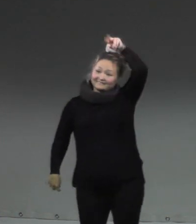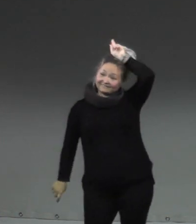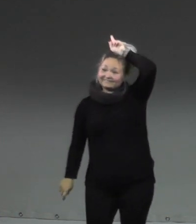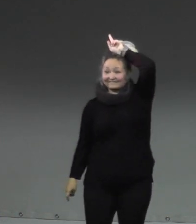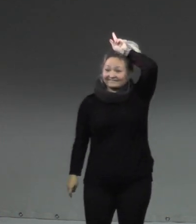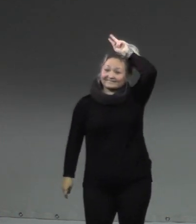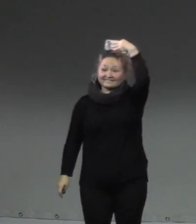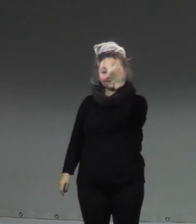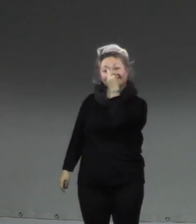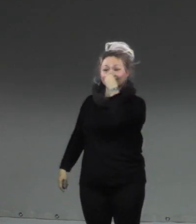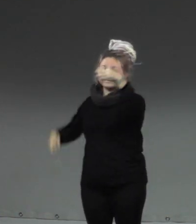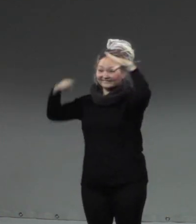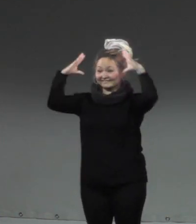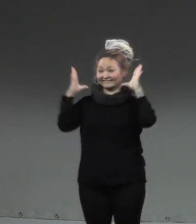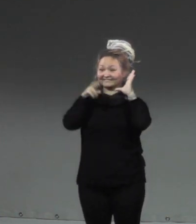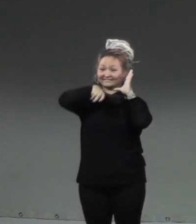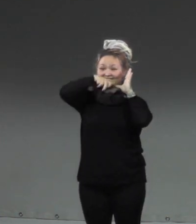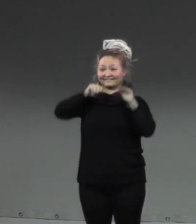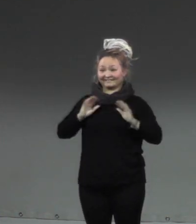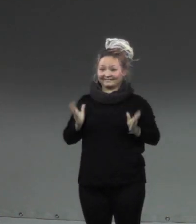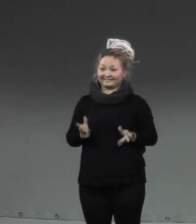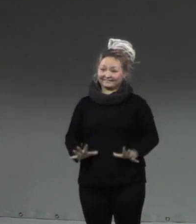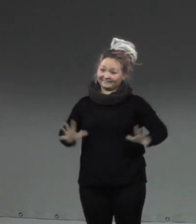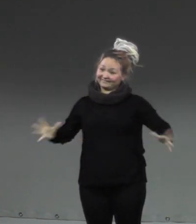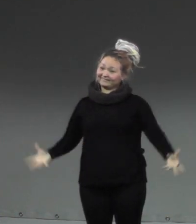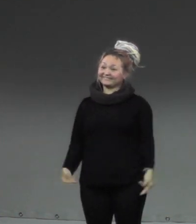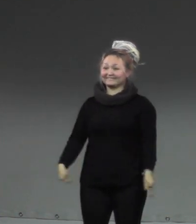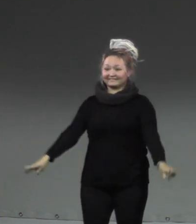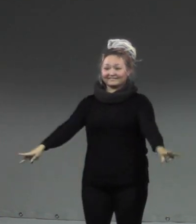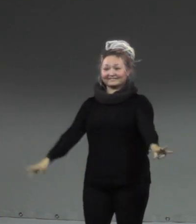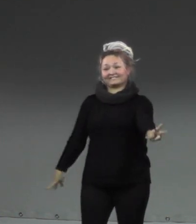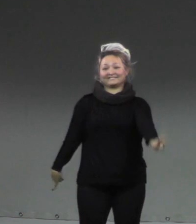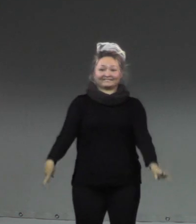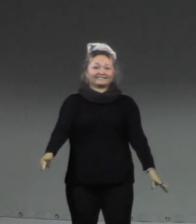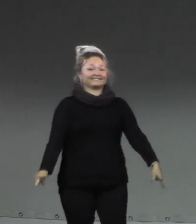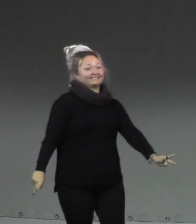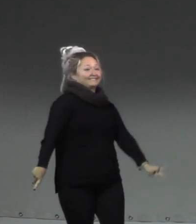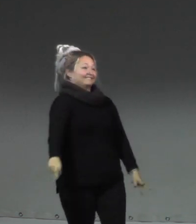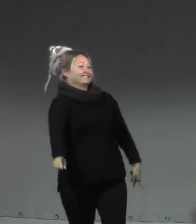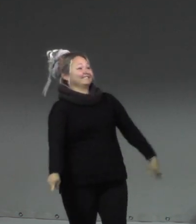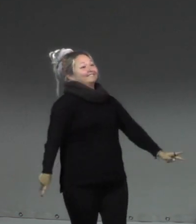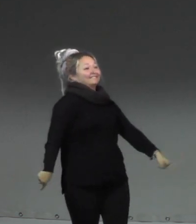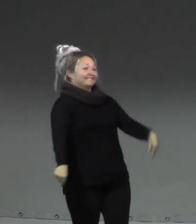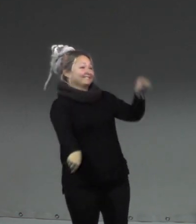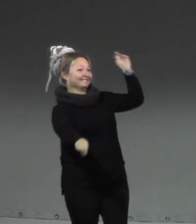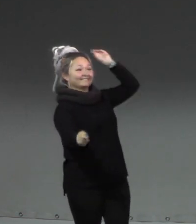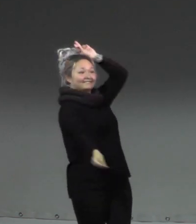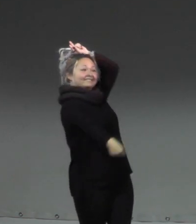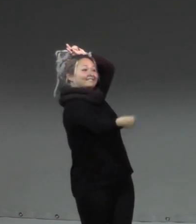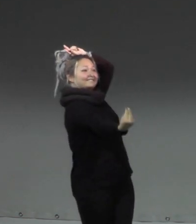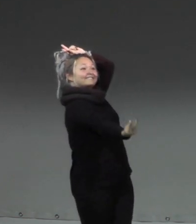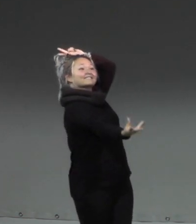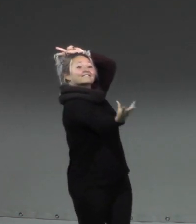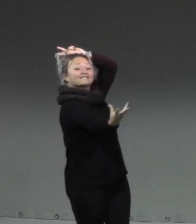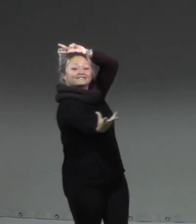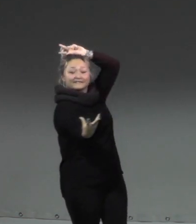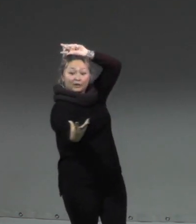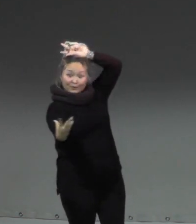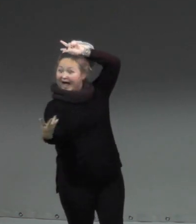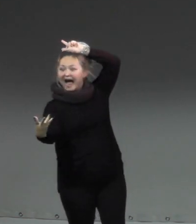Die Frau kümmert sich weiter um den Computer. Der kleine Junge schaut sich den Fernseher an.